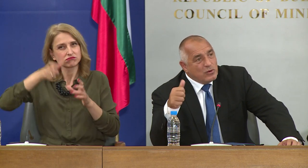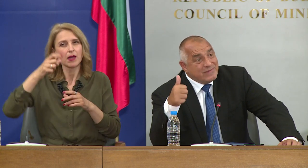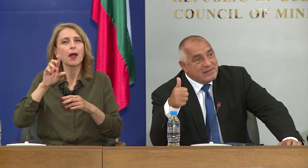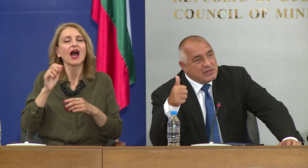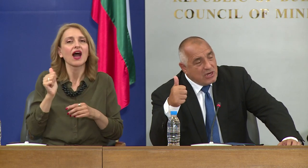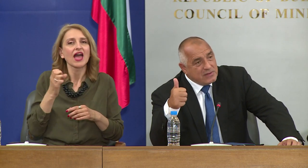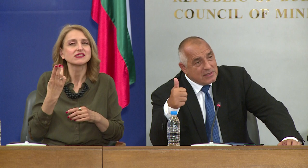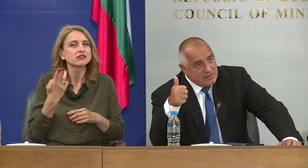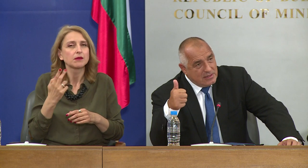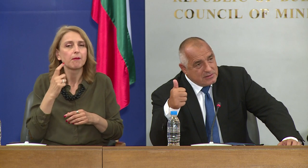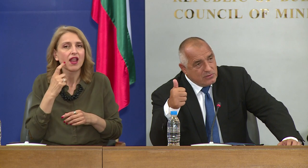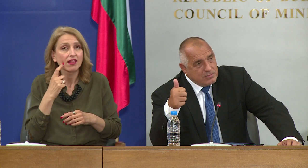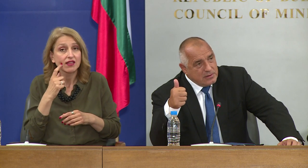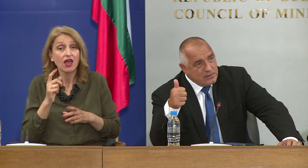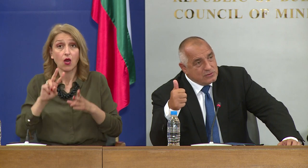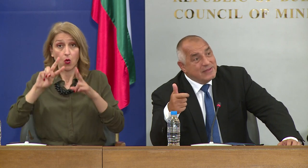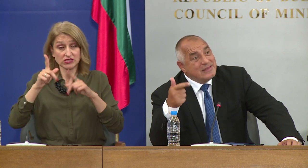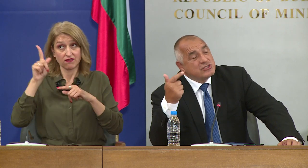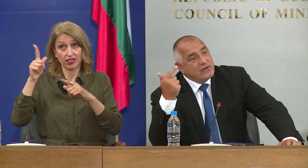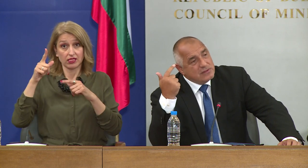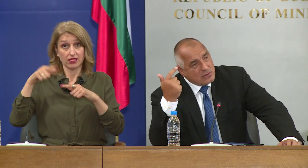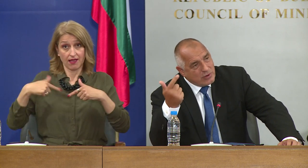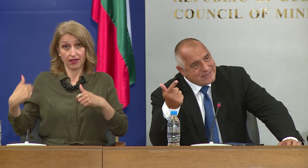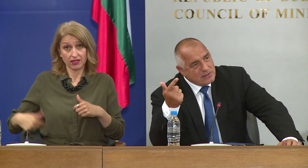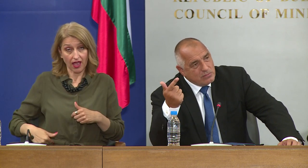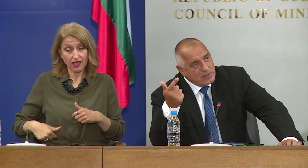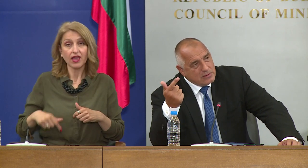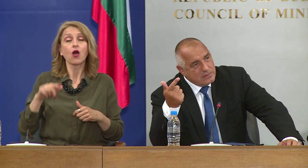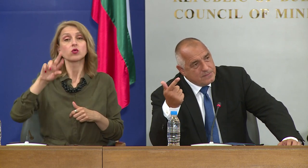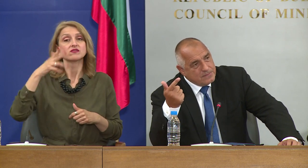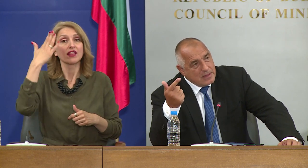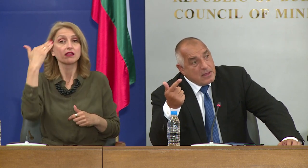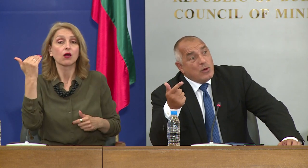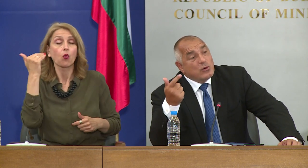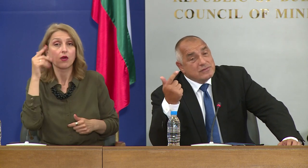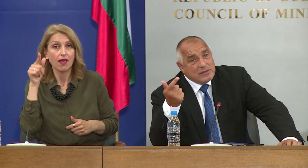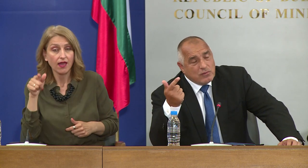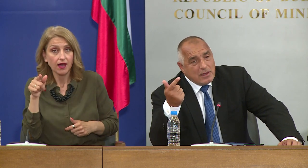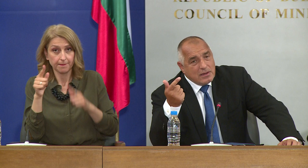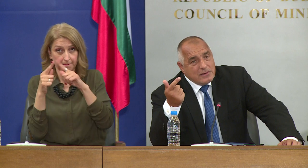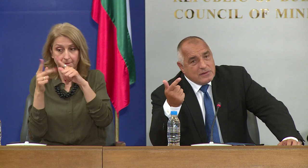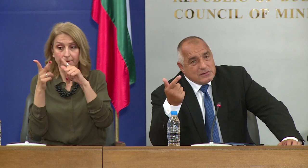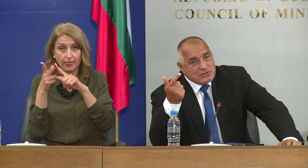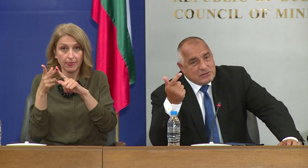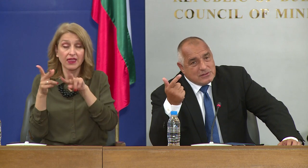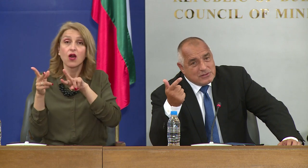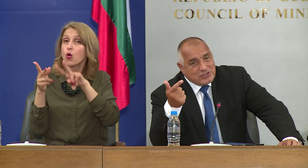Освен държавната китайска компания, освен държавната корейска компания, освен това,